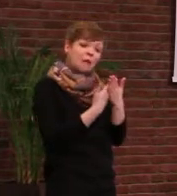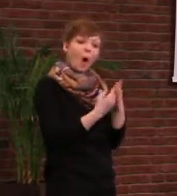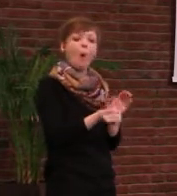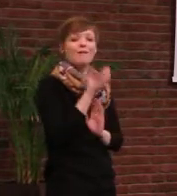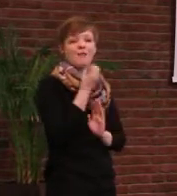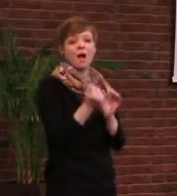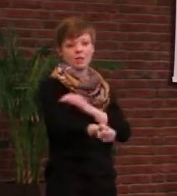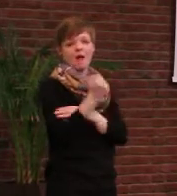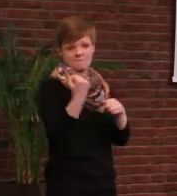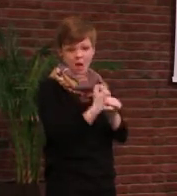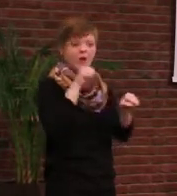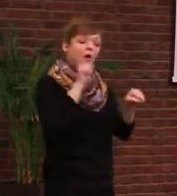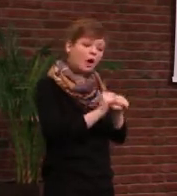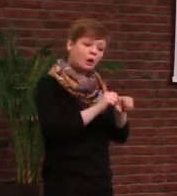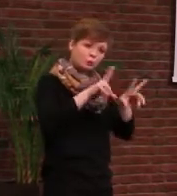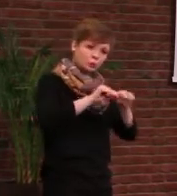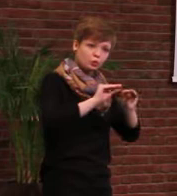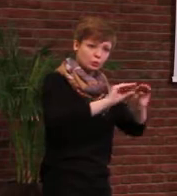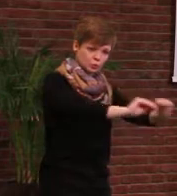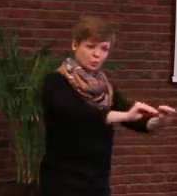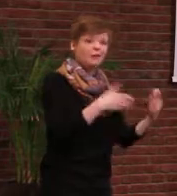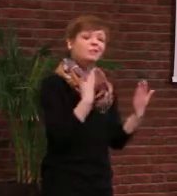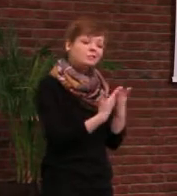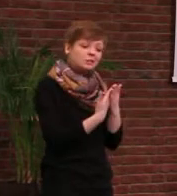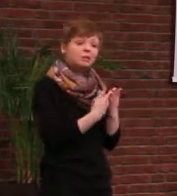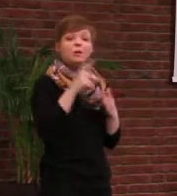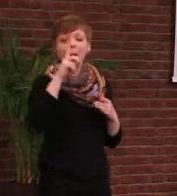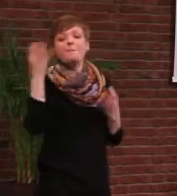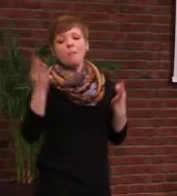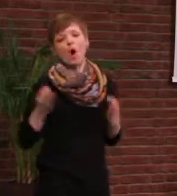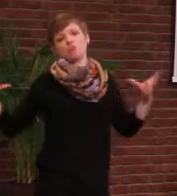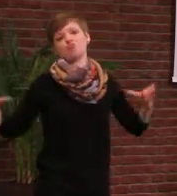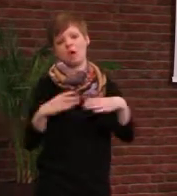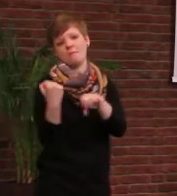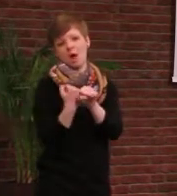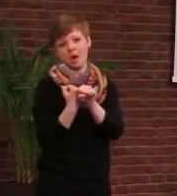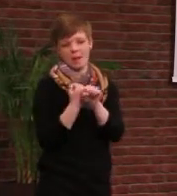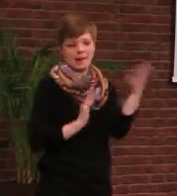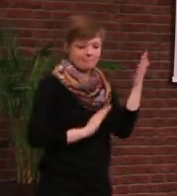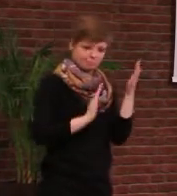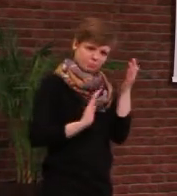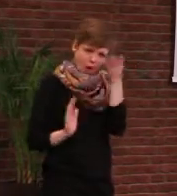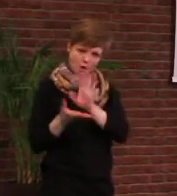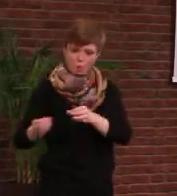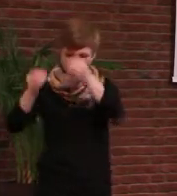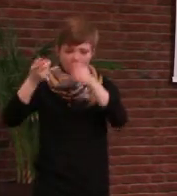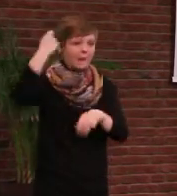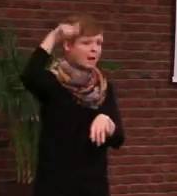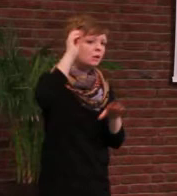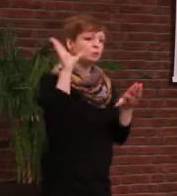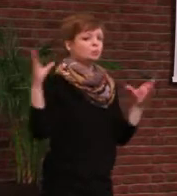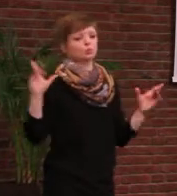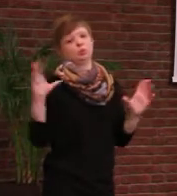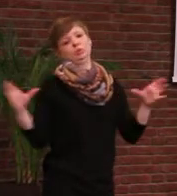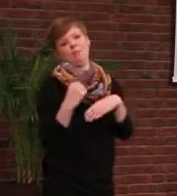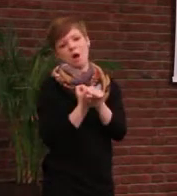vorhanden, sodass wir also nur als Berlin und Brandenburg gemeinsam in der Lage sein werden, aus der Braunkohle auszusteigen und vollständig